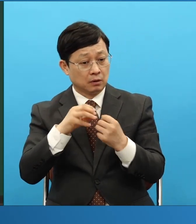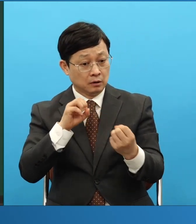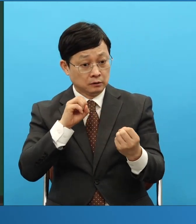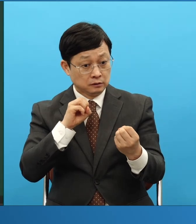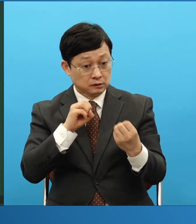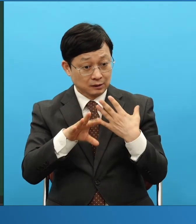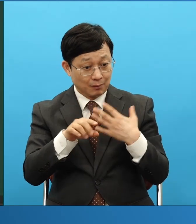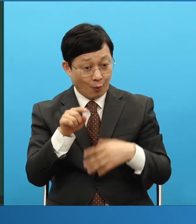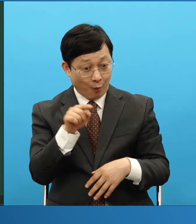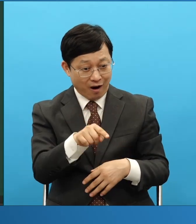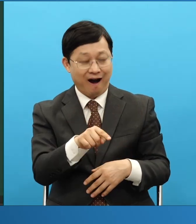꼭 기억이 됩니다